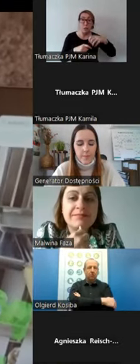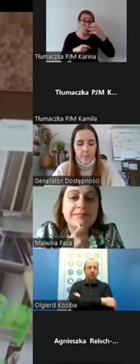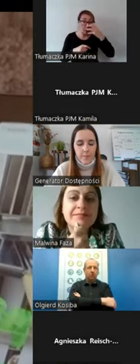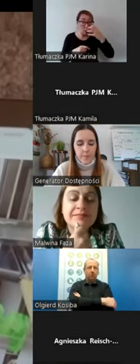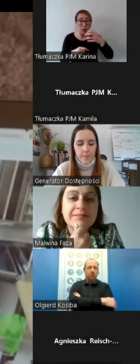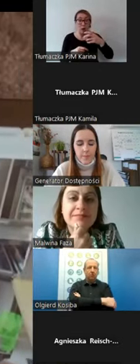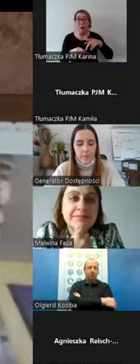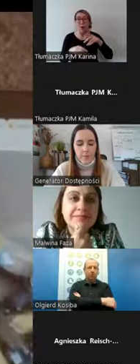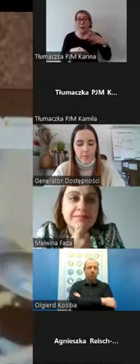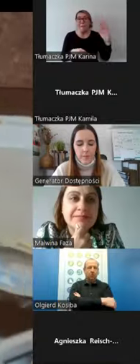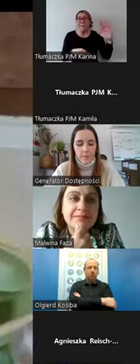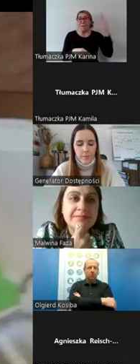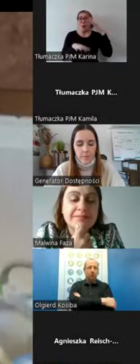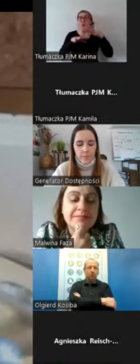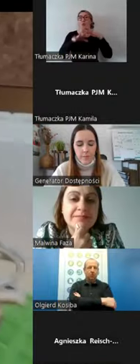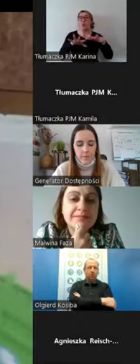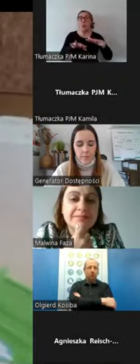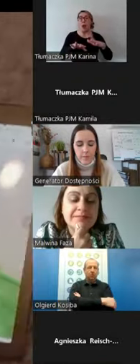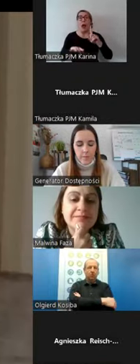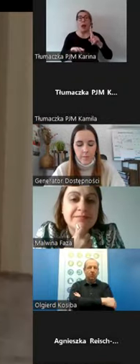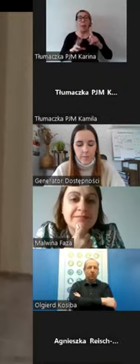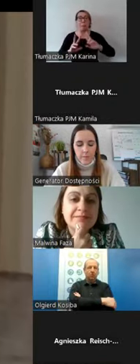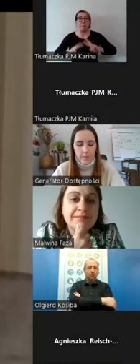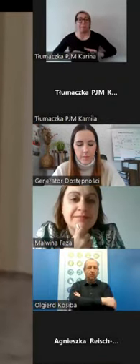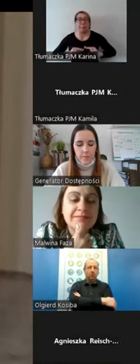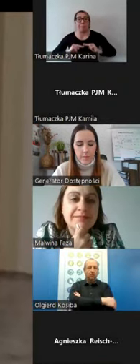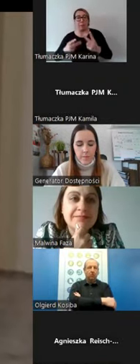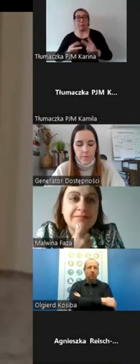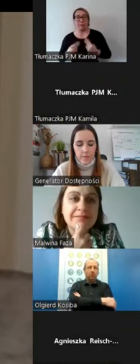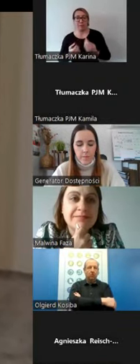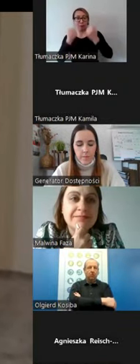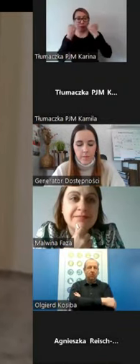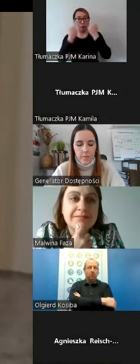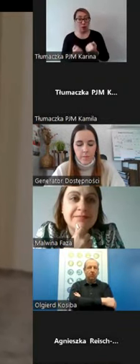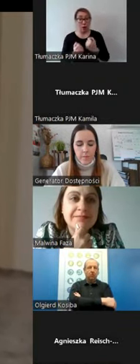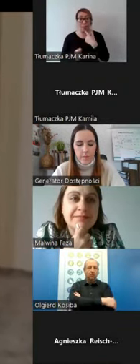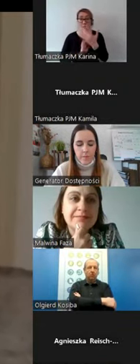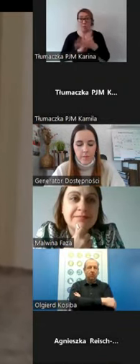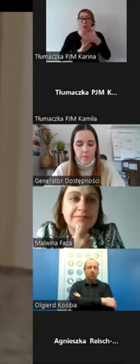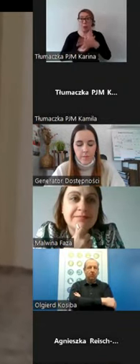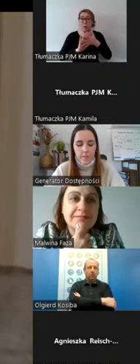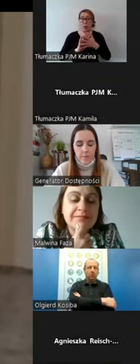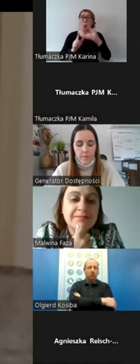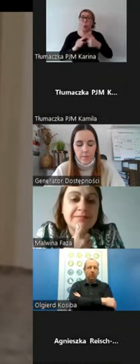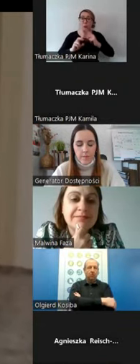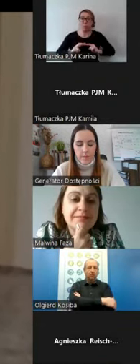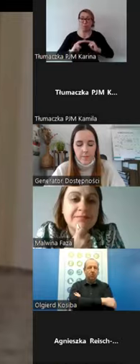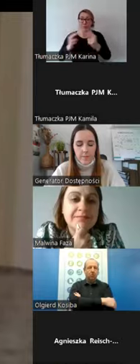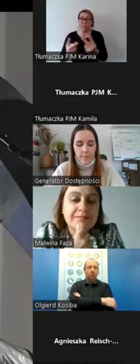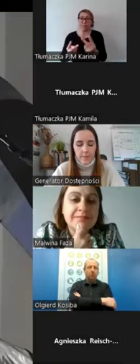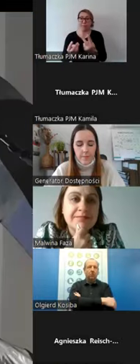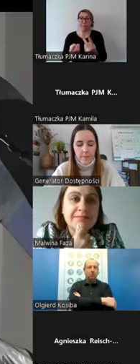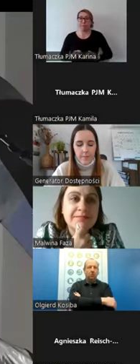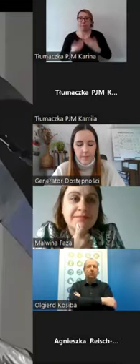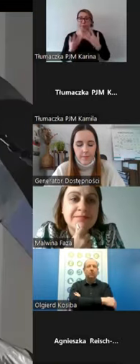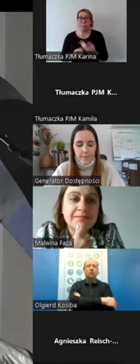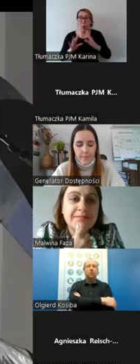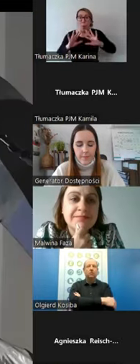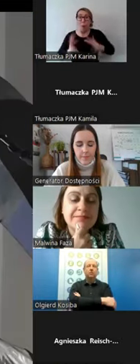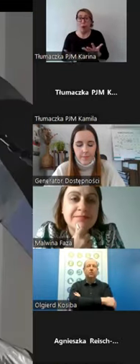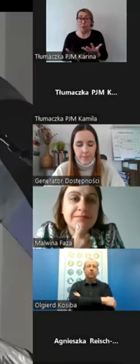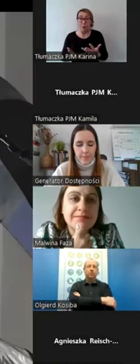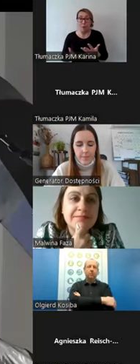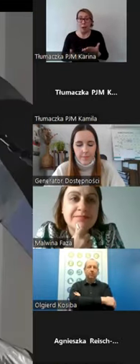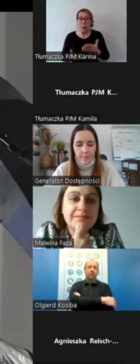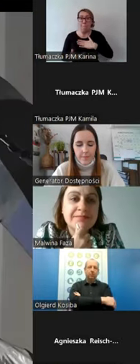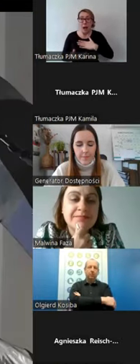ale mają ogromne problemy z nadawaniem. W języku migowym mogą coś nadać, może być im łatwiej. Mamy dowody